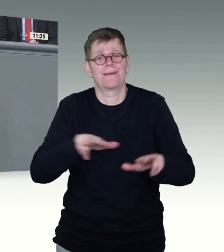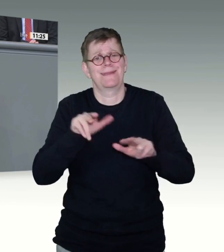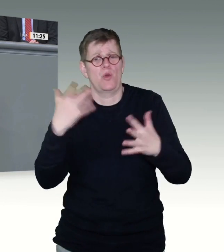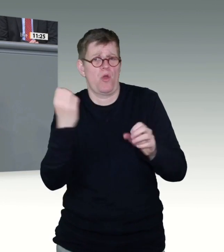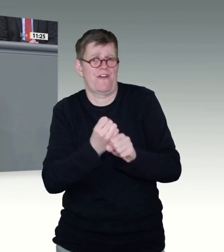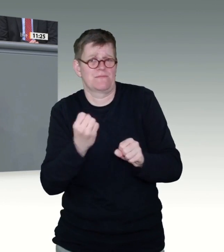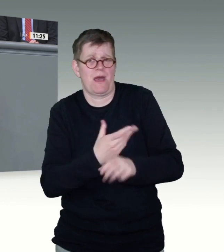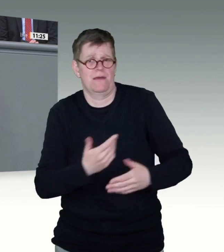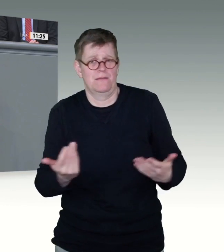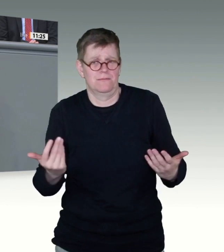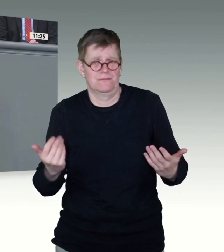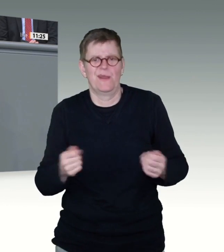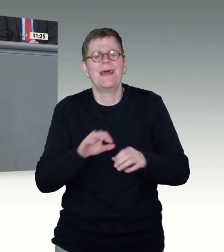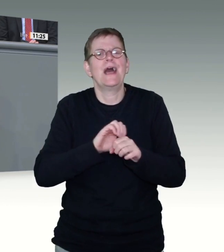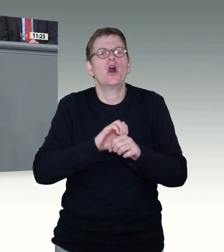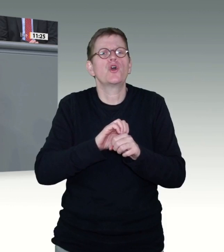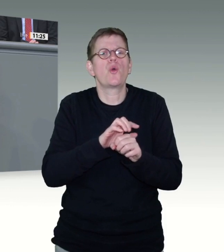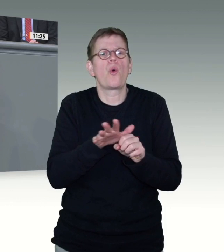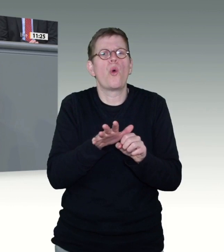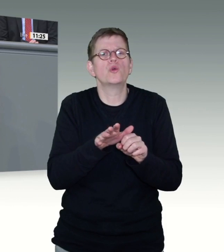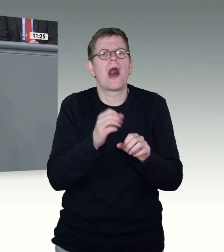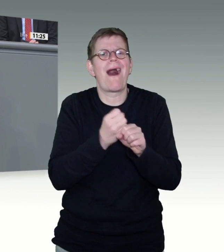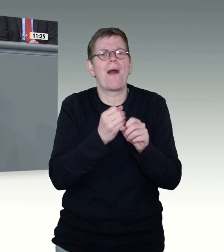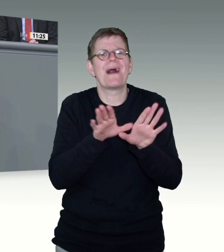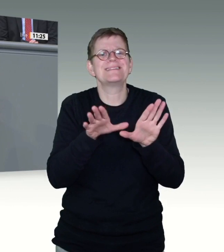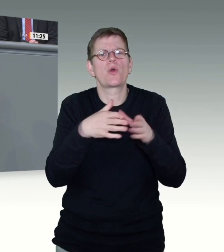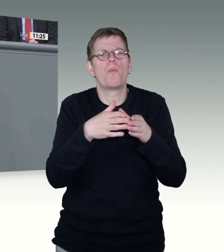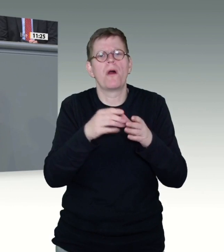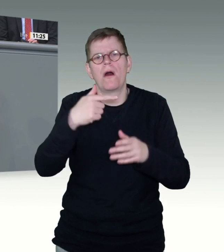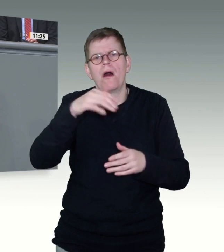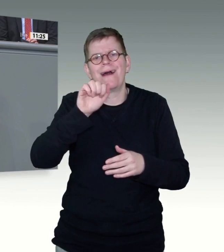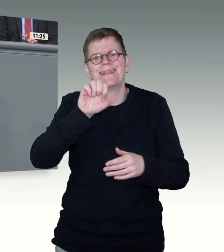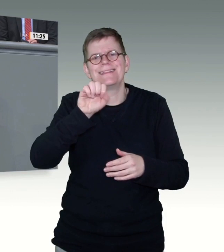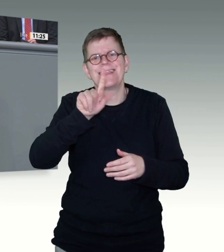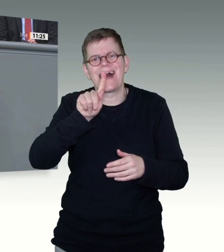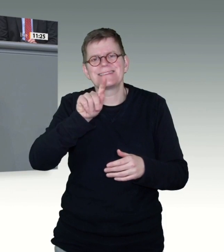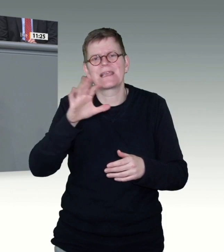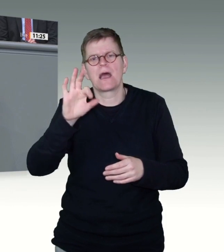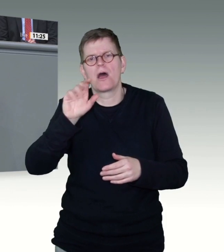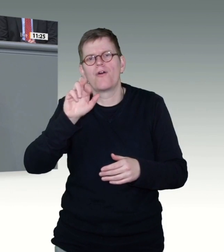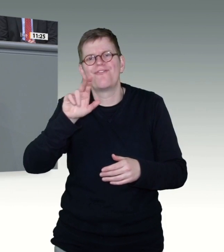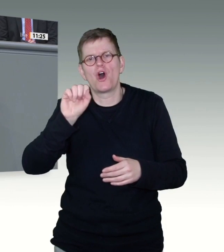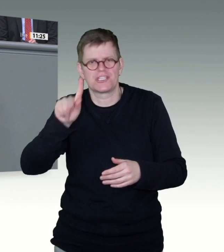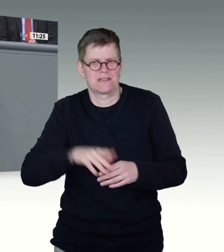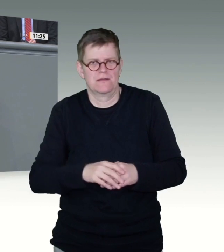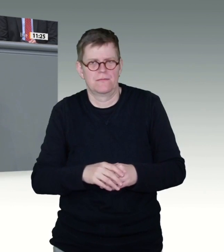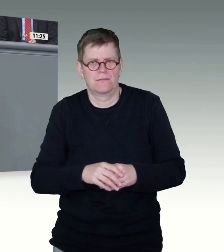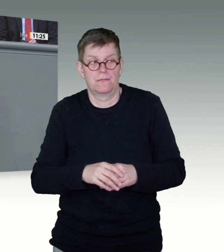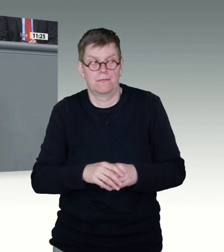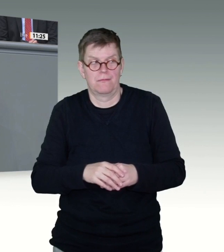Theoretisch eine gute Idee. Aber was für ein Traumpaar? Jens Spahn und Andreas Scheuer. Sie sollen das